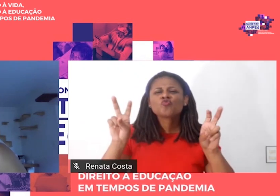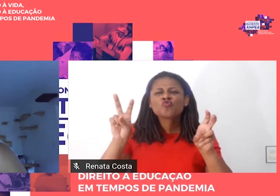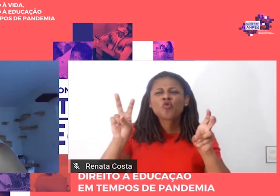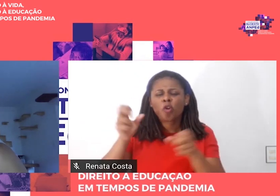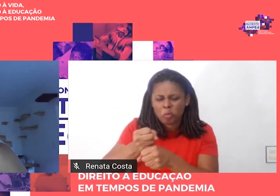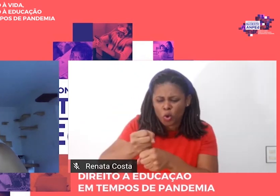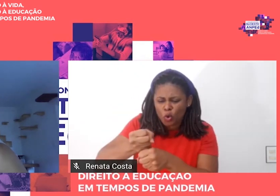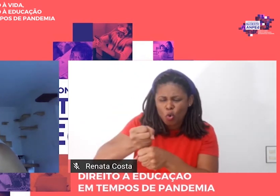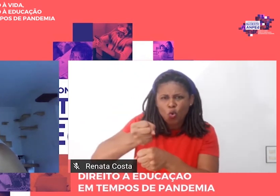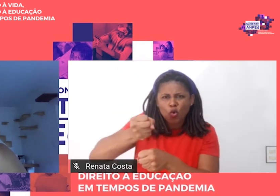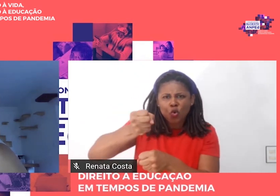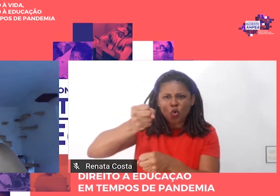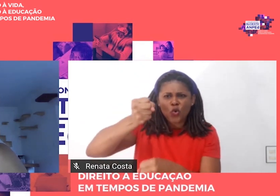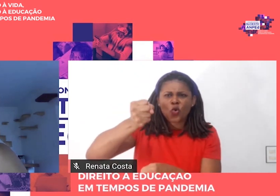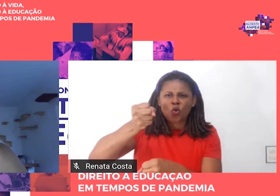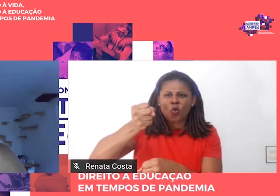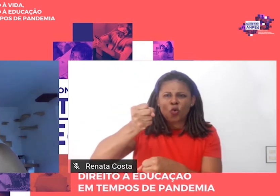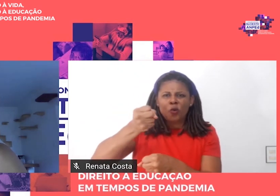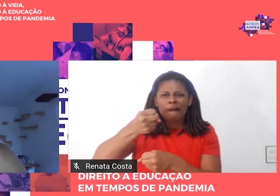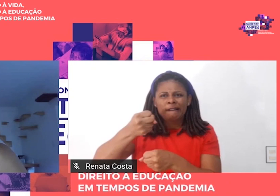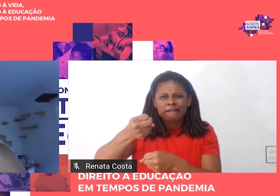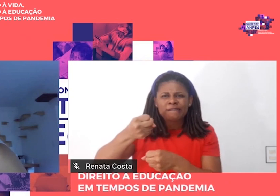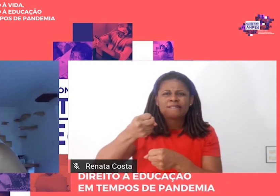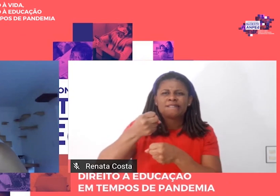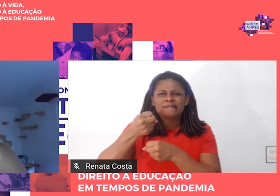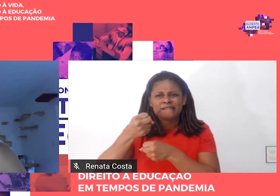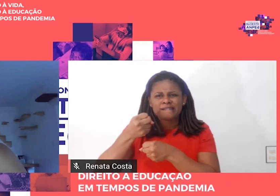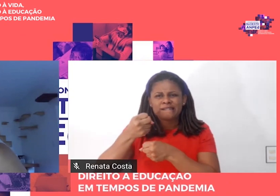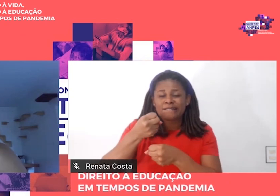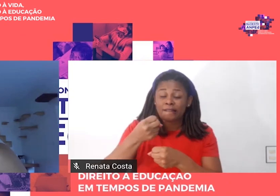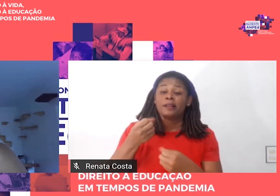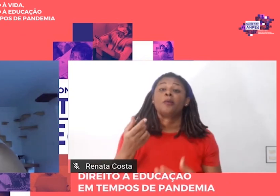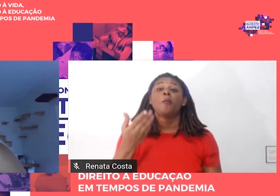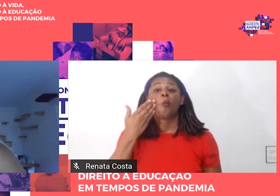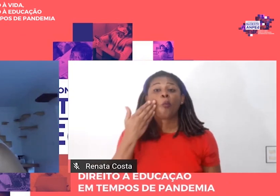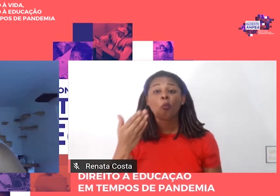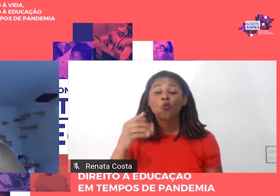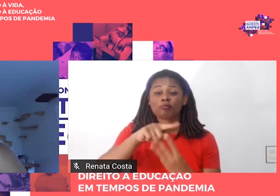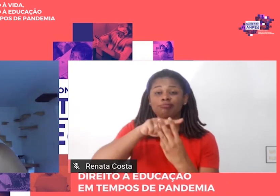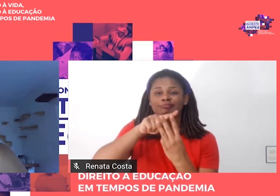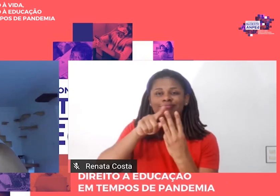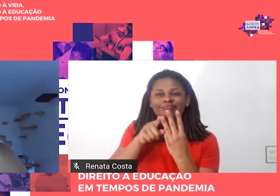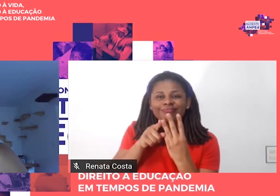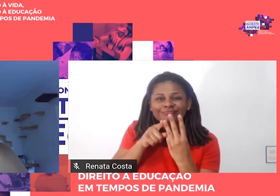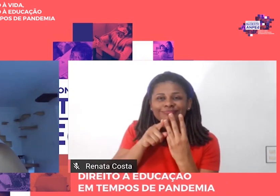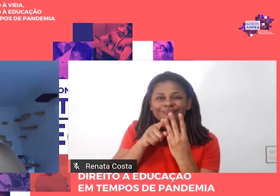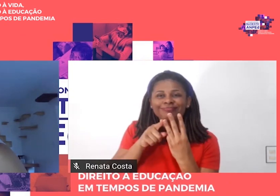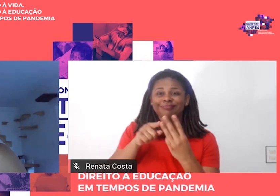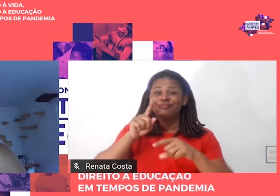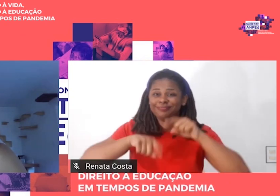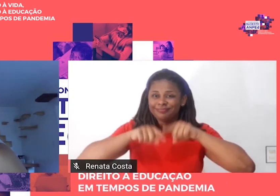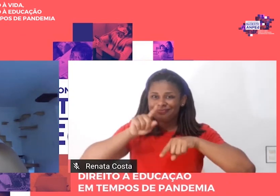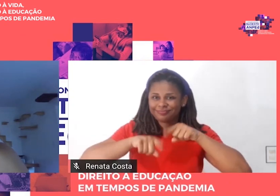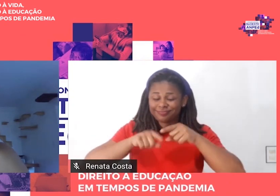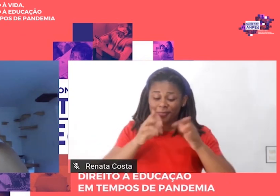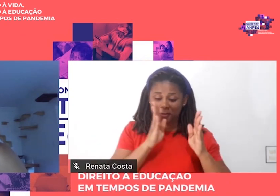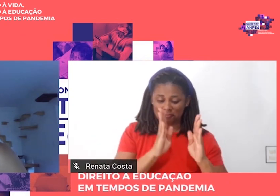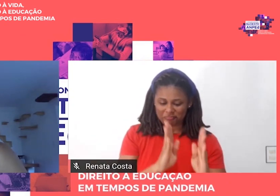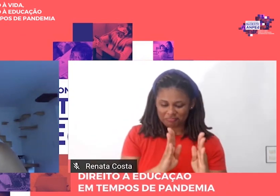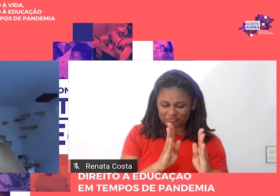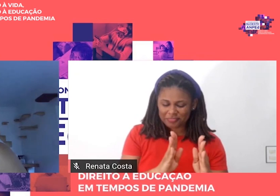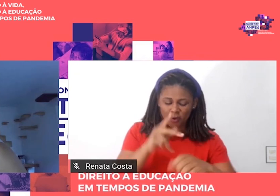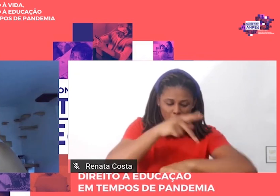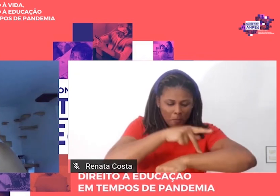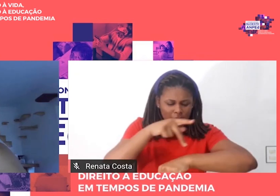três teses que são objeto de sua exposição. A primeira trata do caráter revolucionário da pedagogia da essência